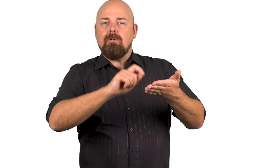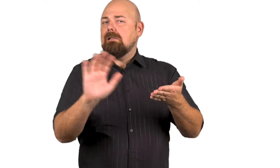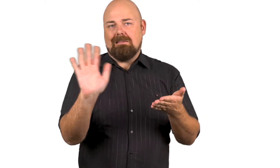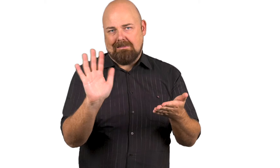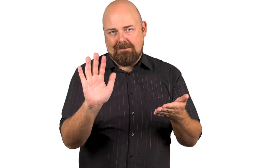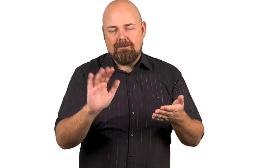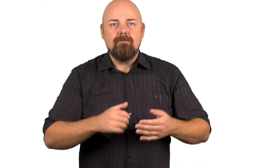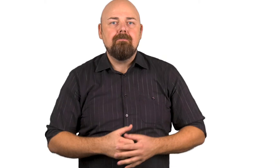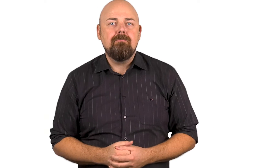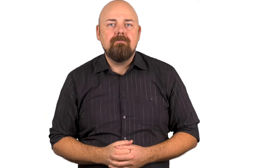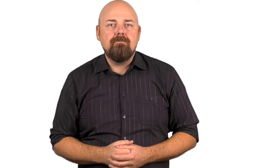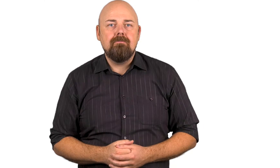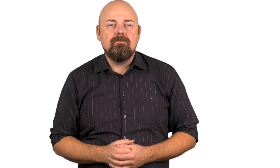äänestyslippuun mitään muuta.